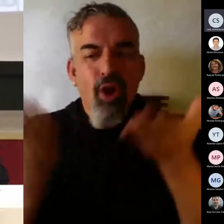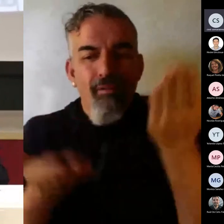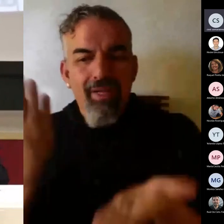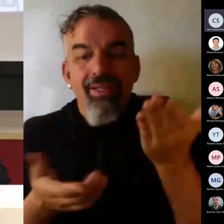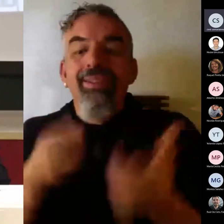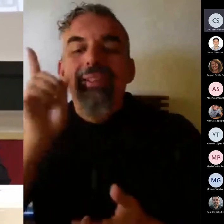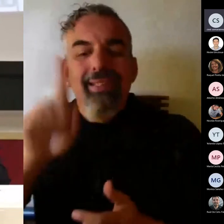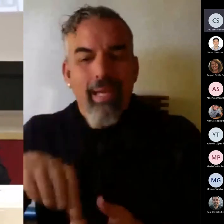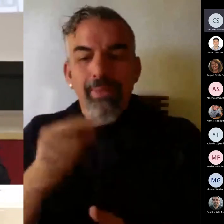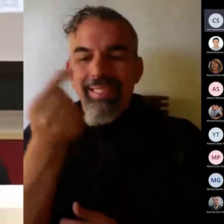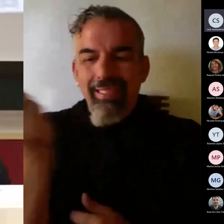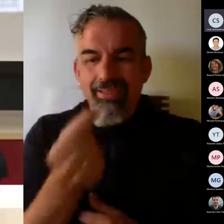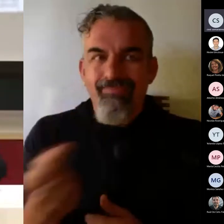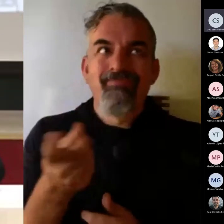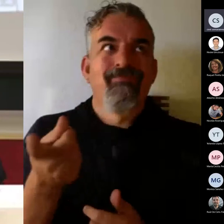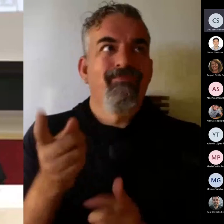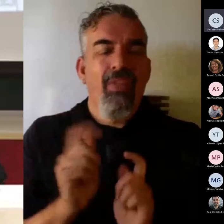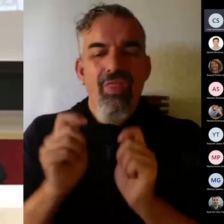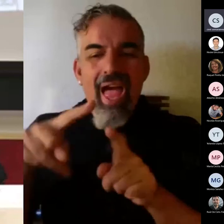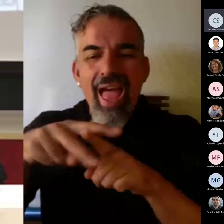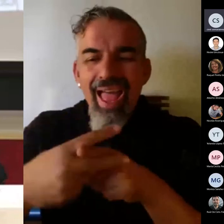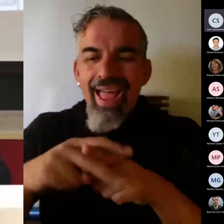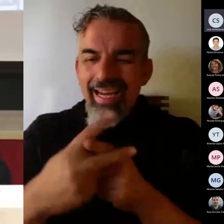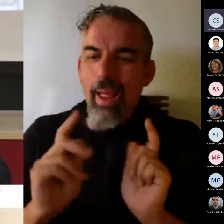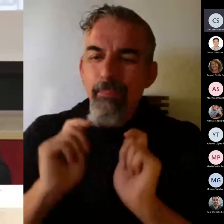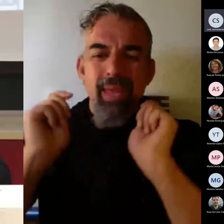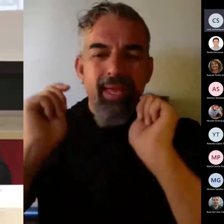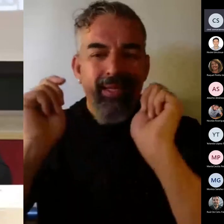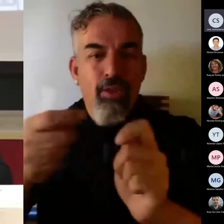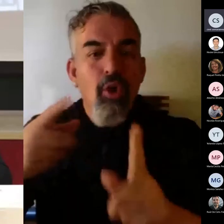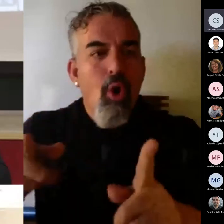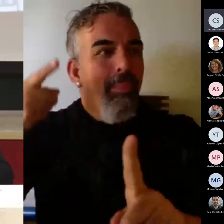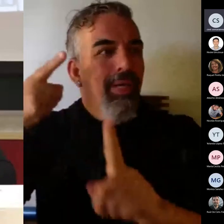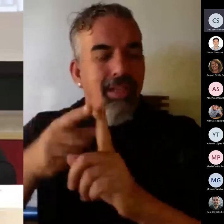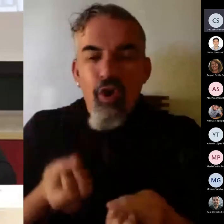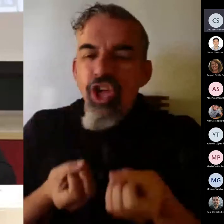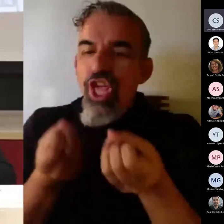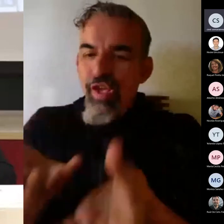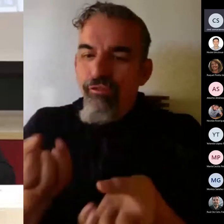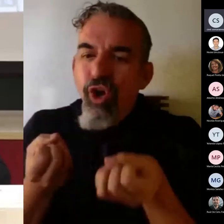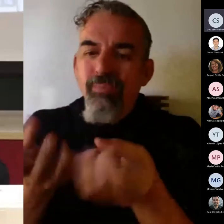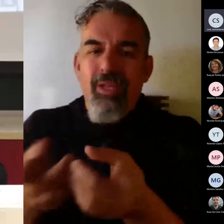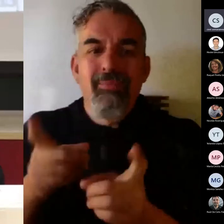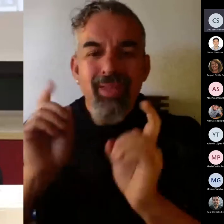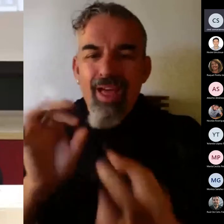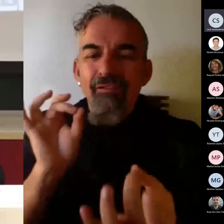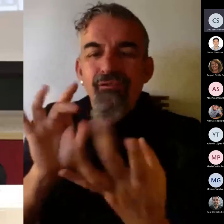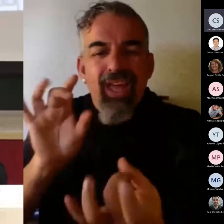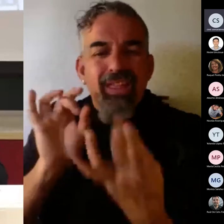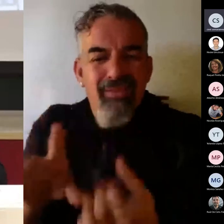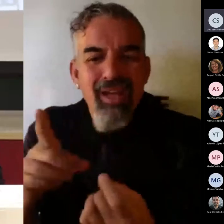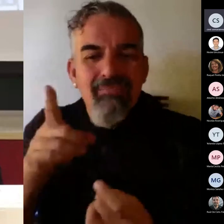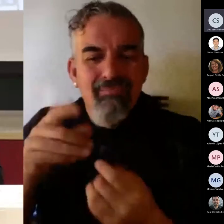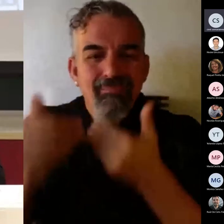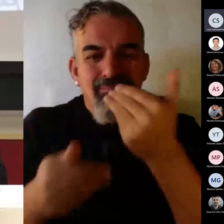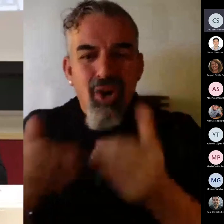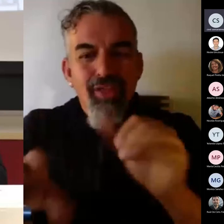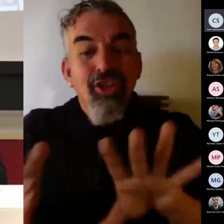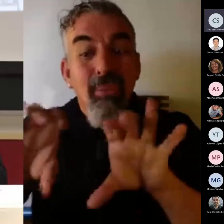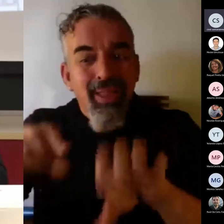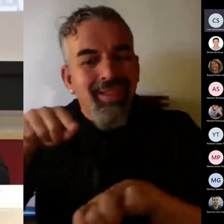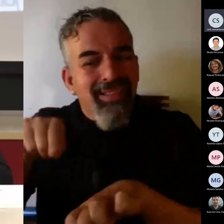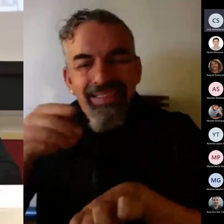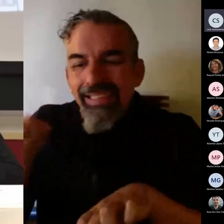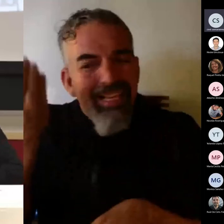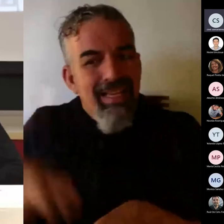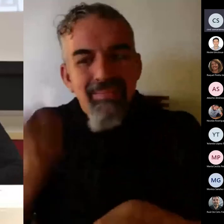instrumentos realmente, herramientas que nos ofrezcan información, que nos ofrezcan un feedback sobre el proceso de aprendizaje es fundamental y